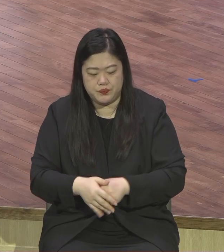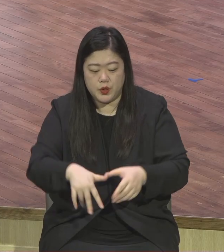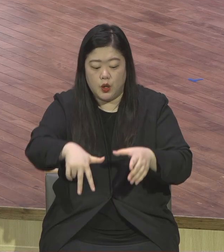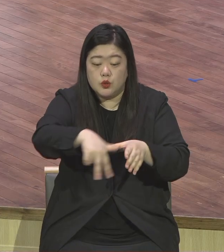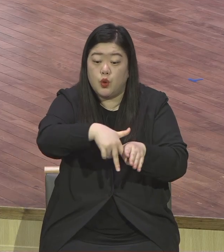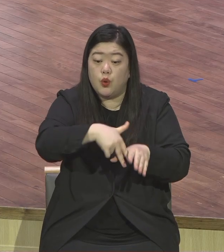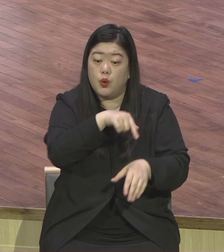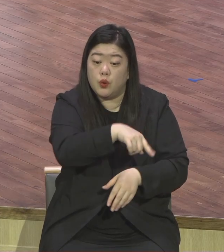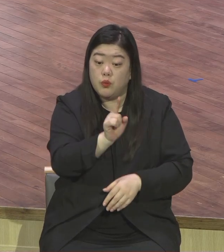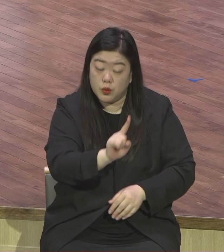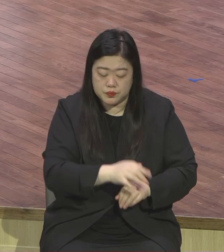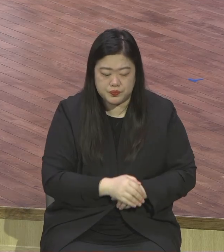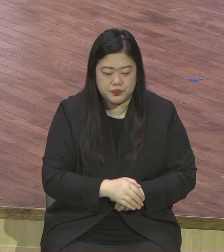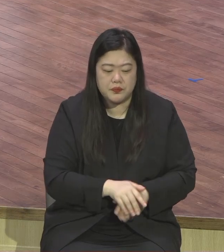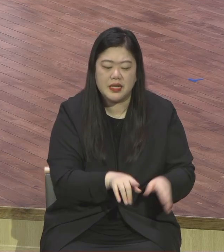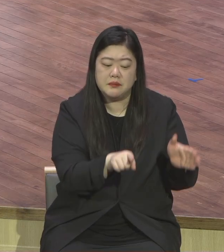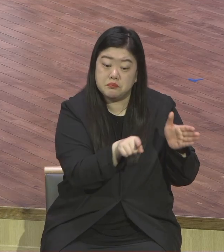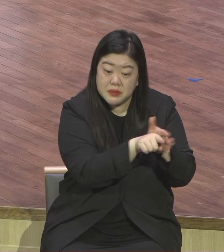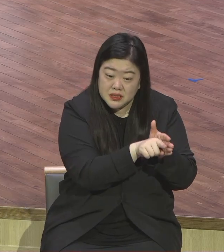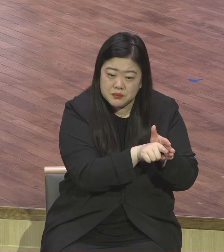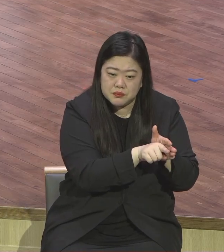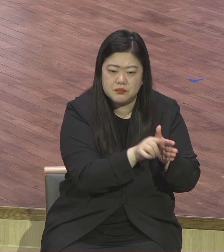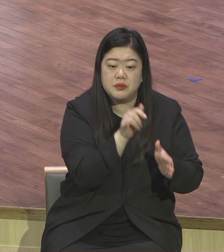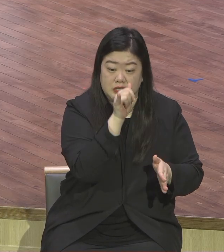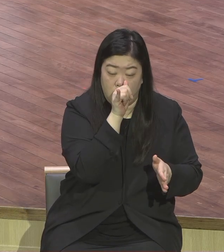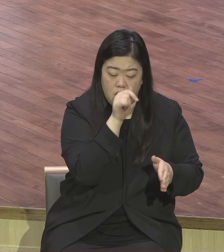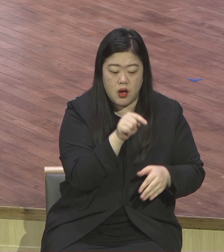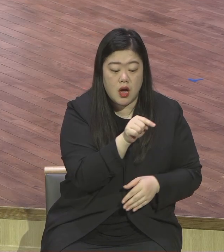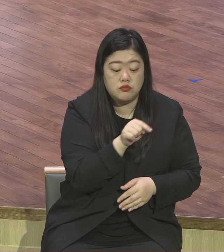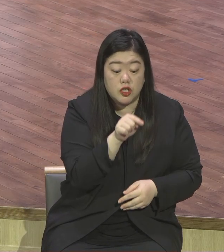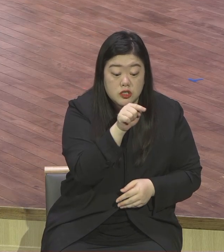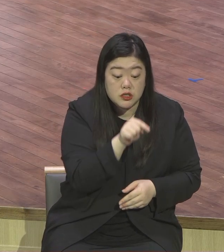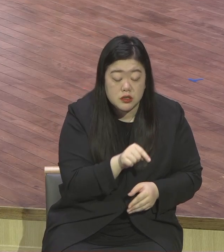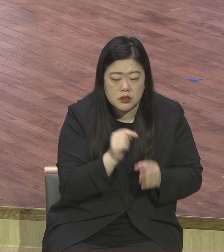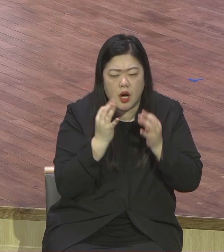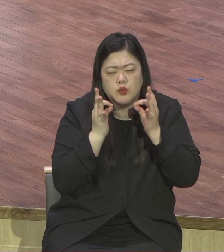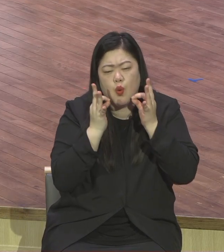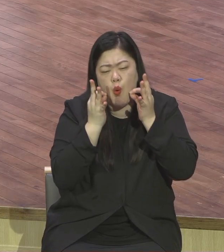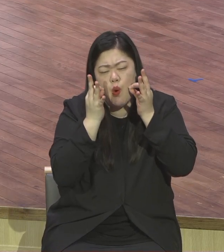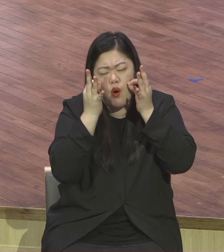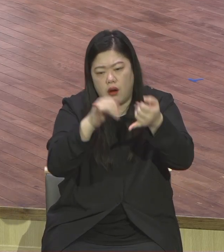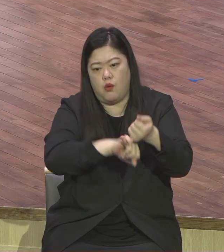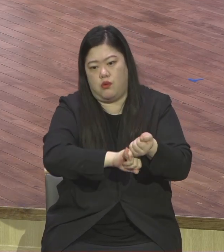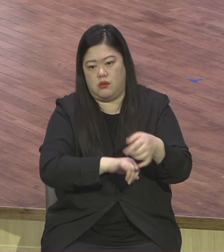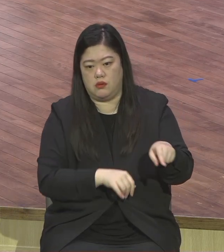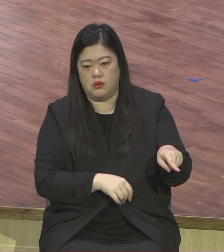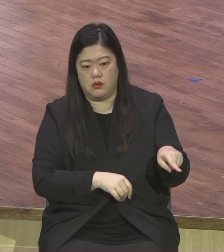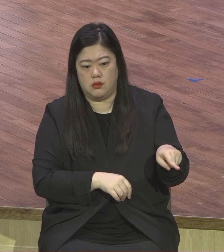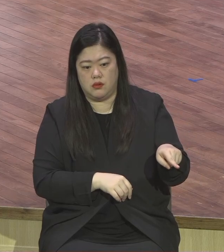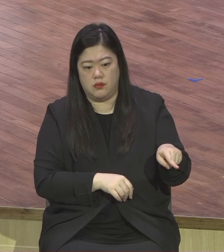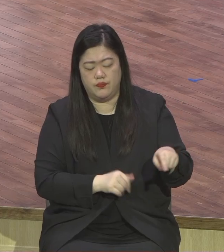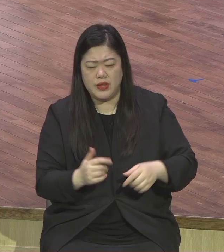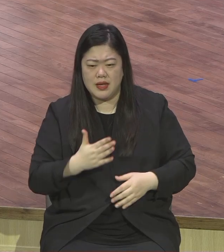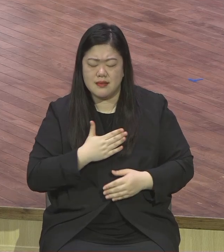노력해서 뭔가를 이뤄놓는다. 내가 노력했으면 내가 기도했더니 내가 했더니 내가 내가 합니다. 완전